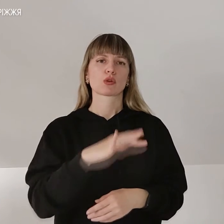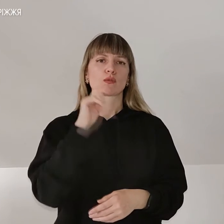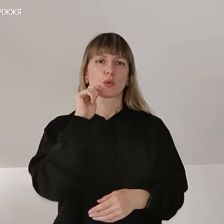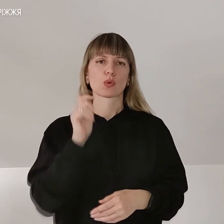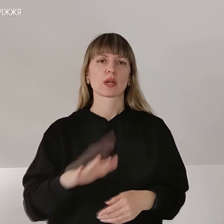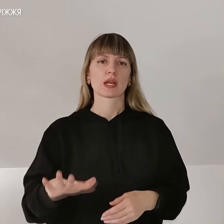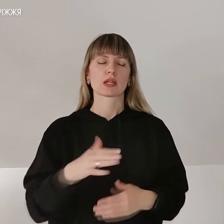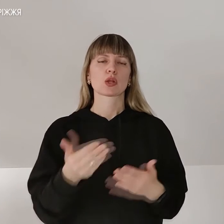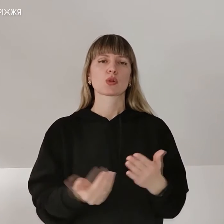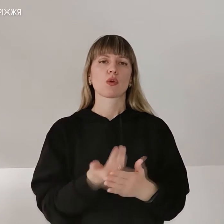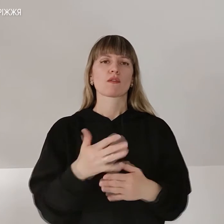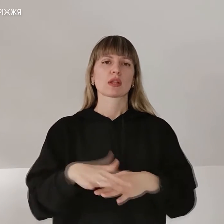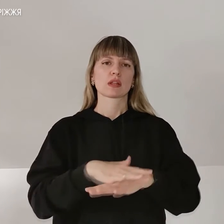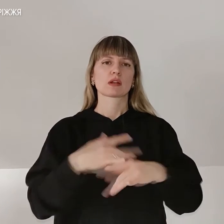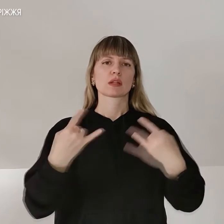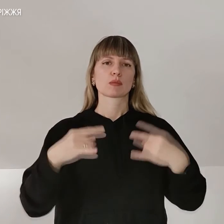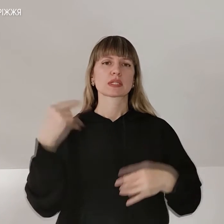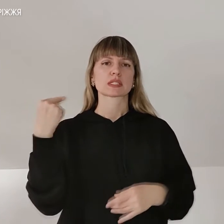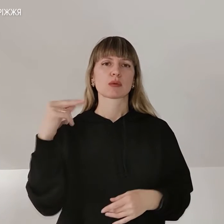Новини на Суспільному. Запоріжжя.